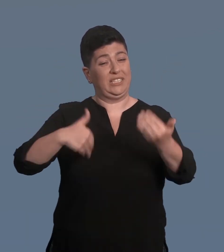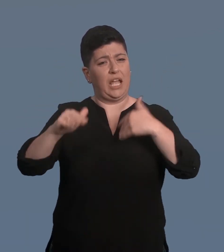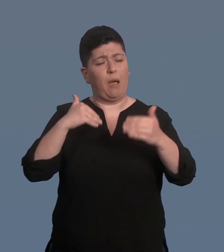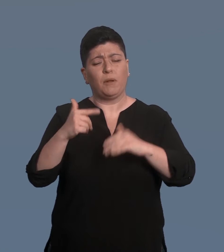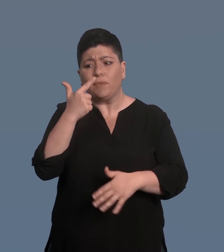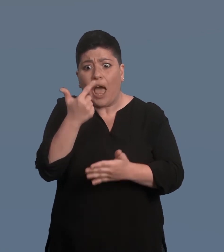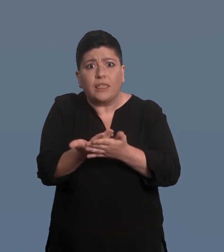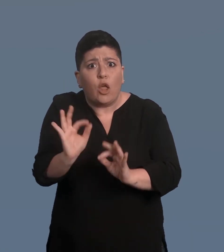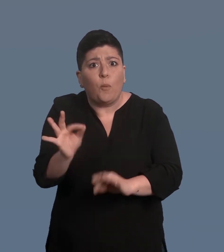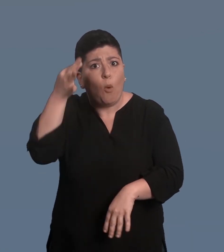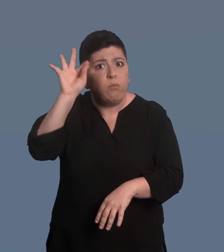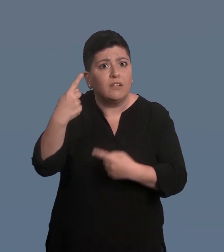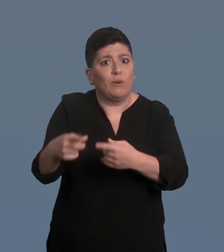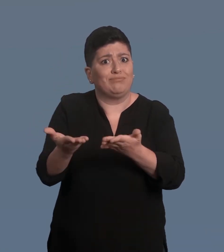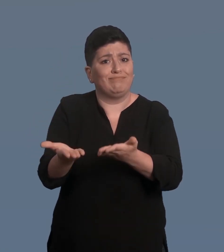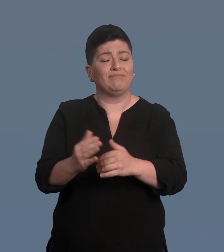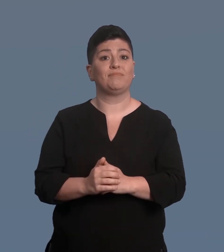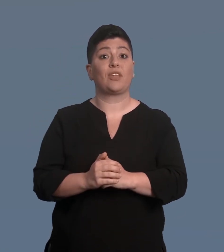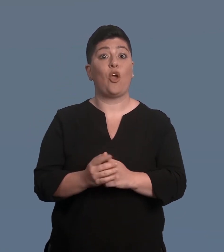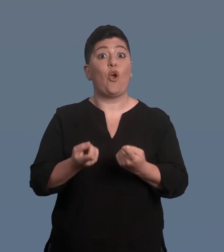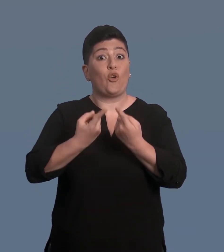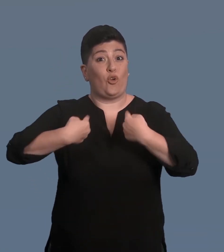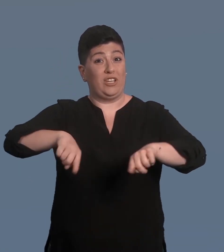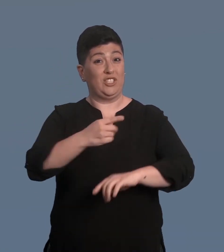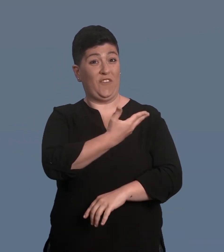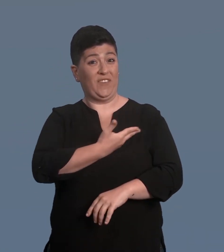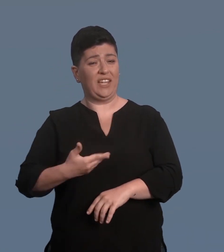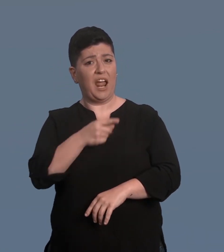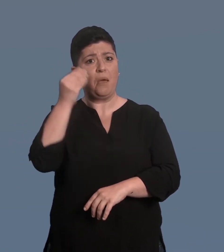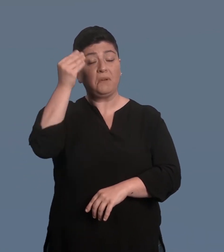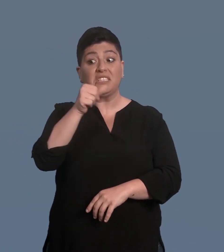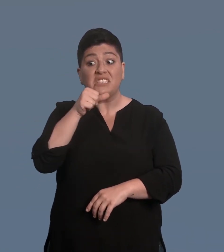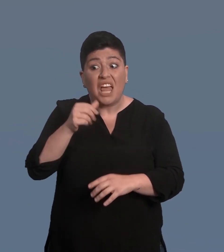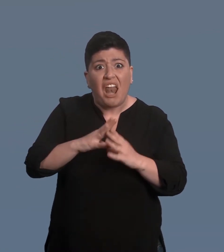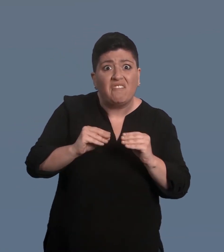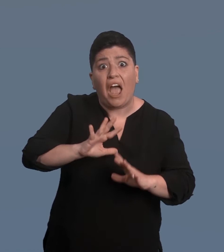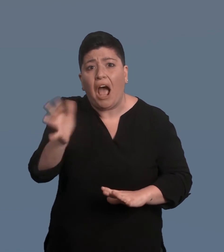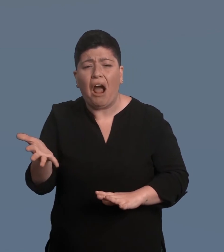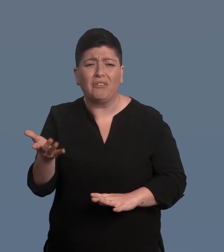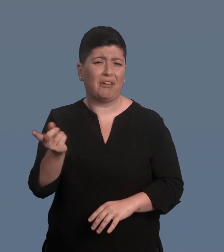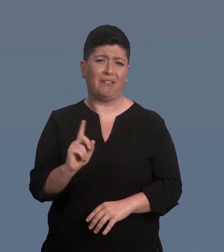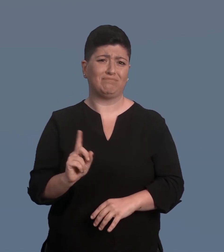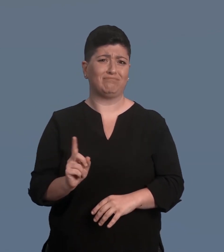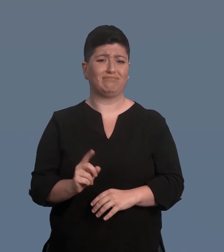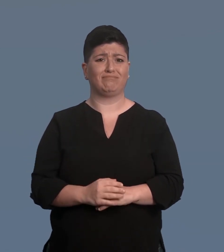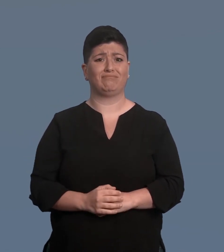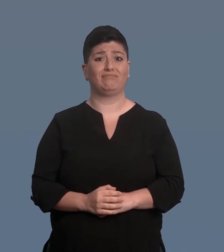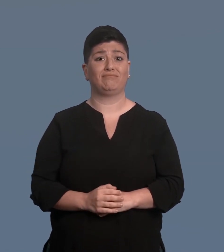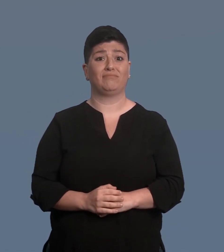allo scopo. Il Consiglio federale non ritiene appropriato un ulteriore piano d'azione. Il Consiglio federale vede